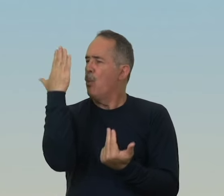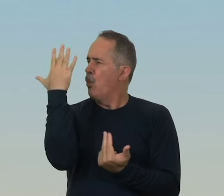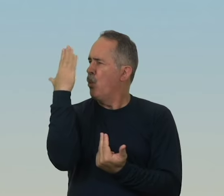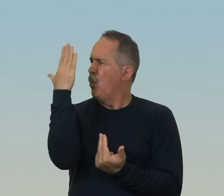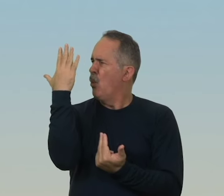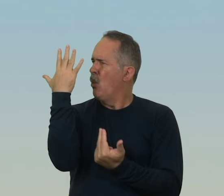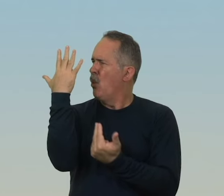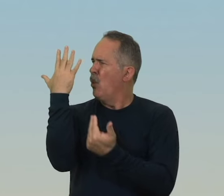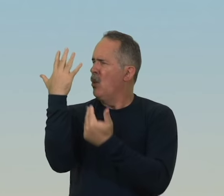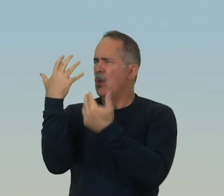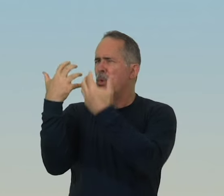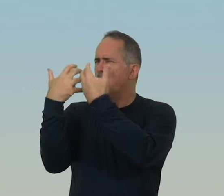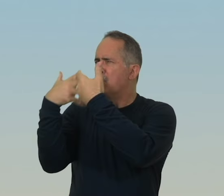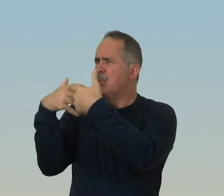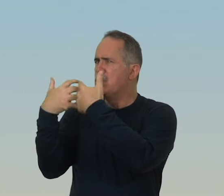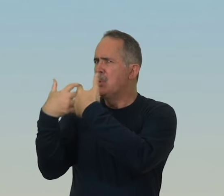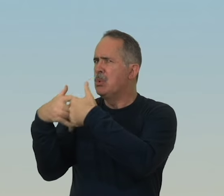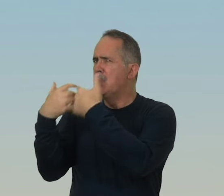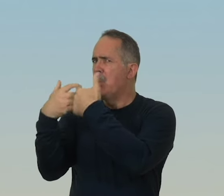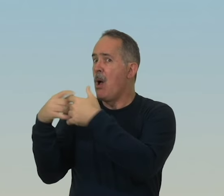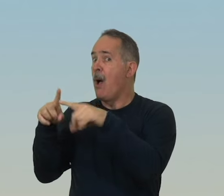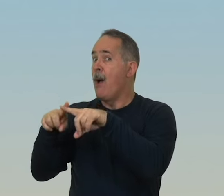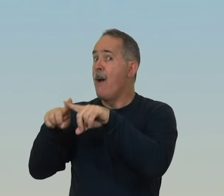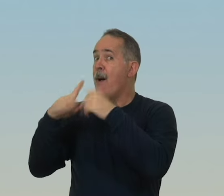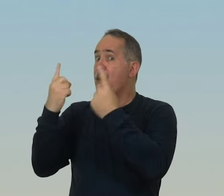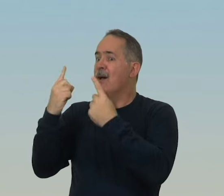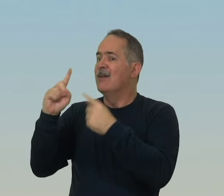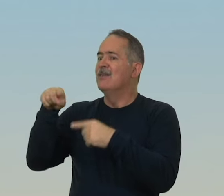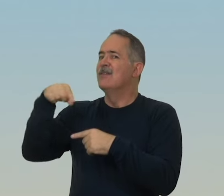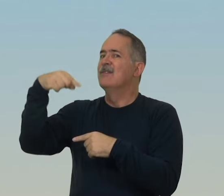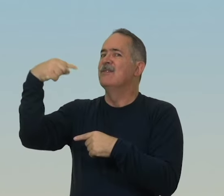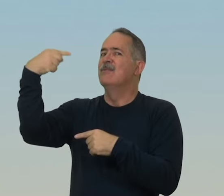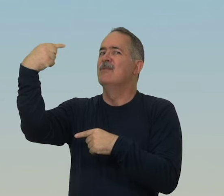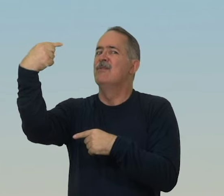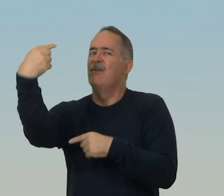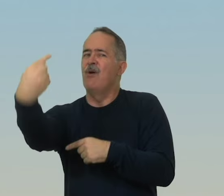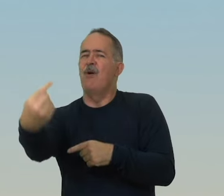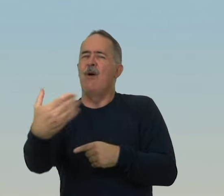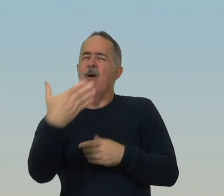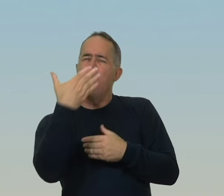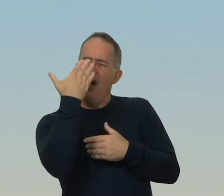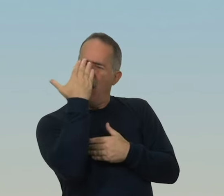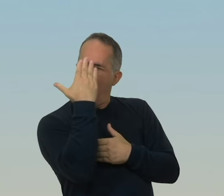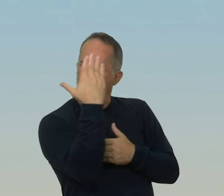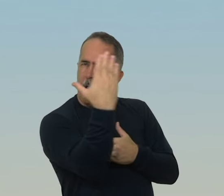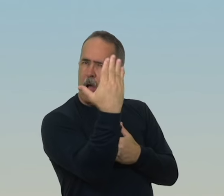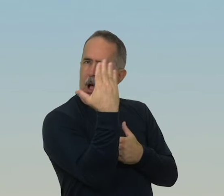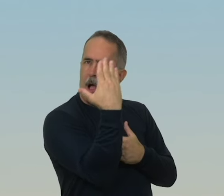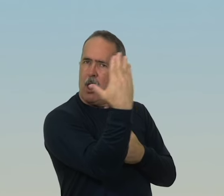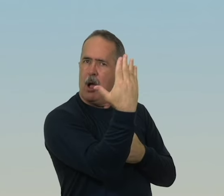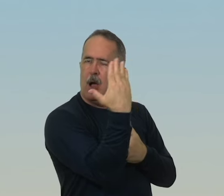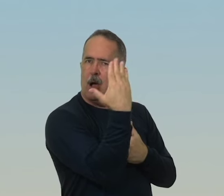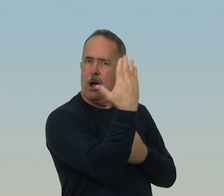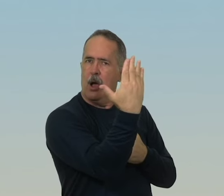confusamente, mas então veremos face a face. Agora,